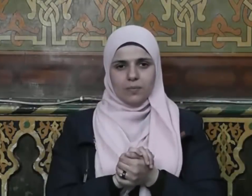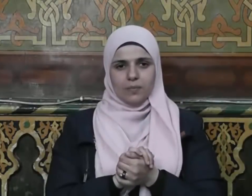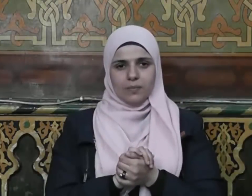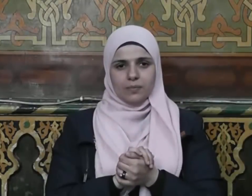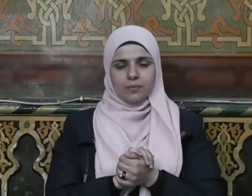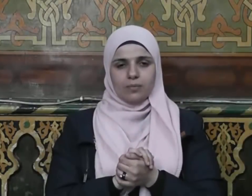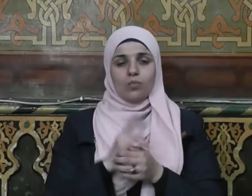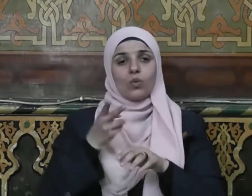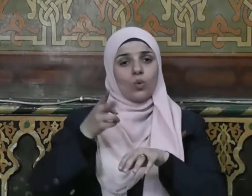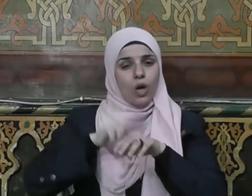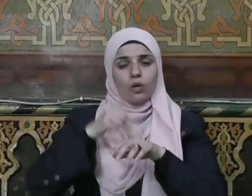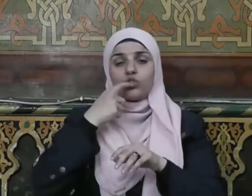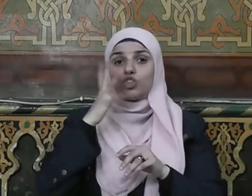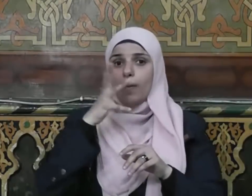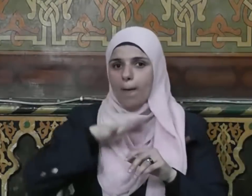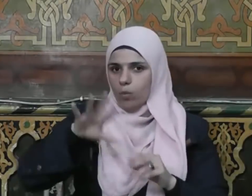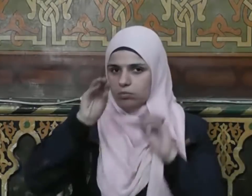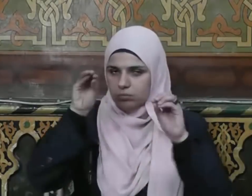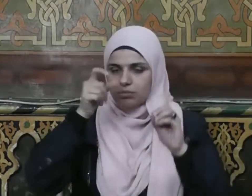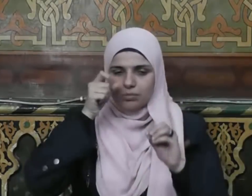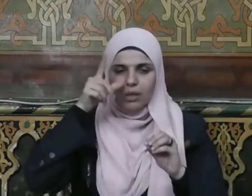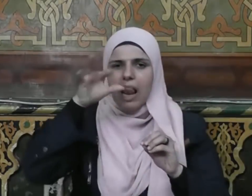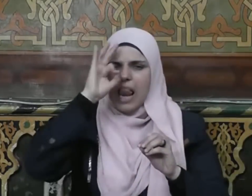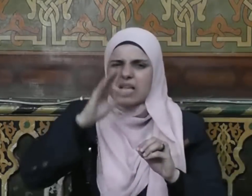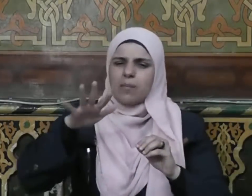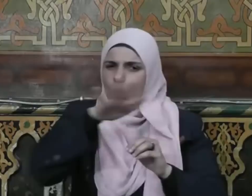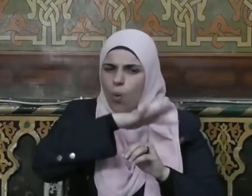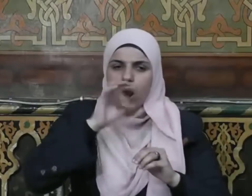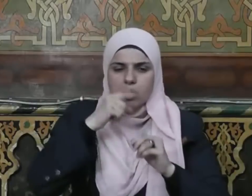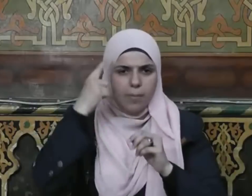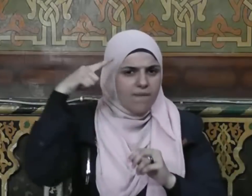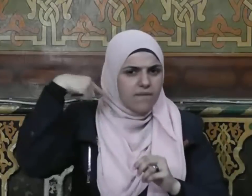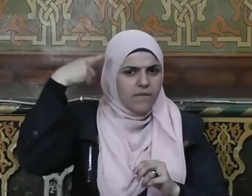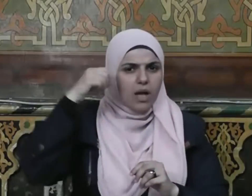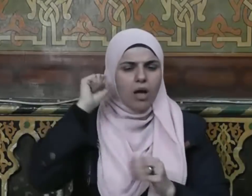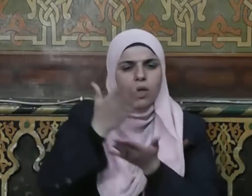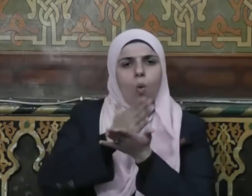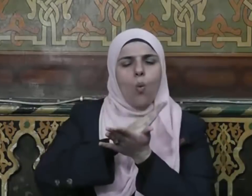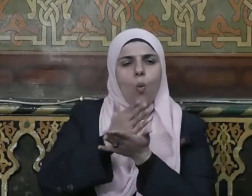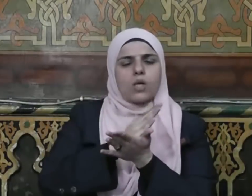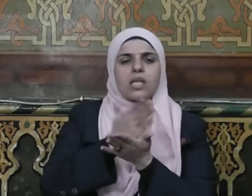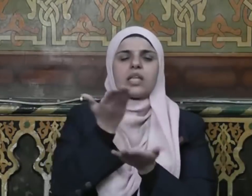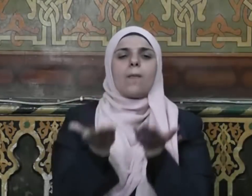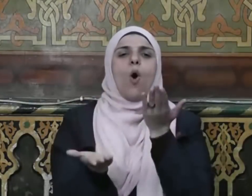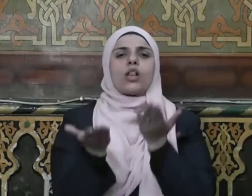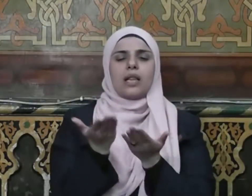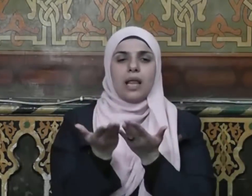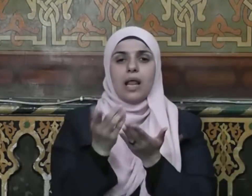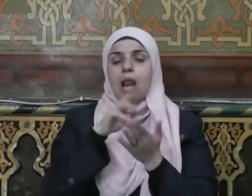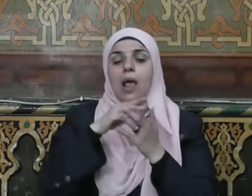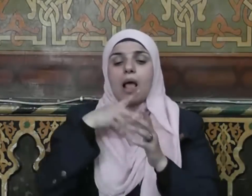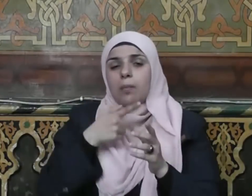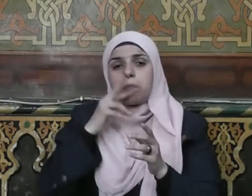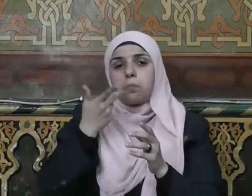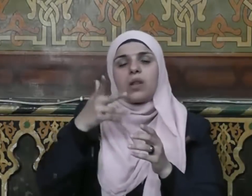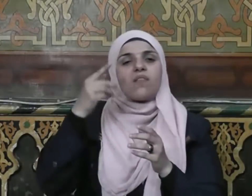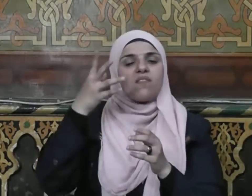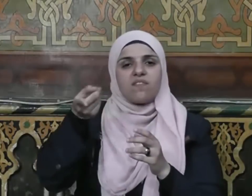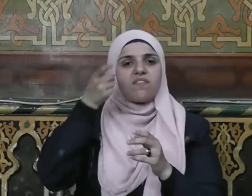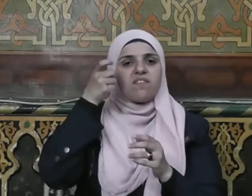خاصة وعلى شبابنا أن يتمسك بالفكر الوسطي المعتدل النابع من